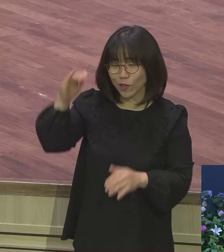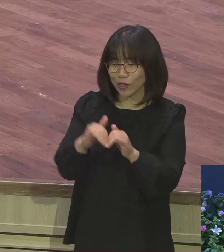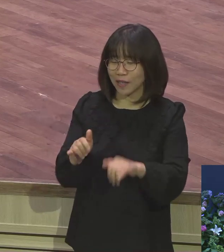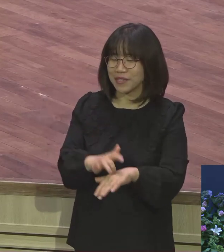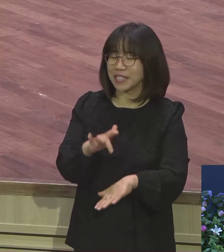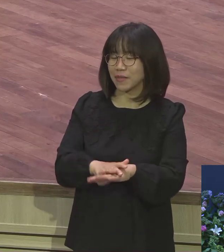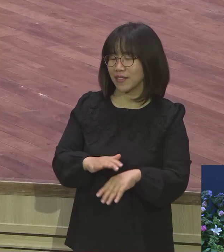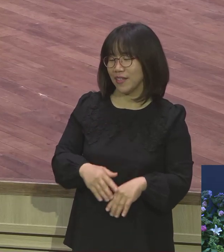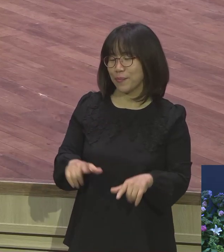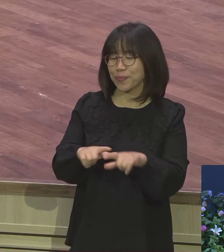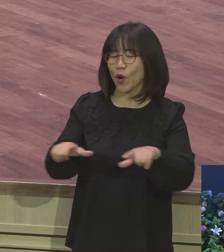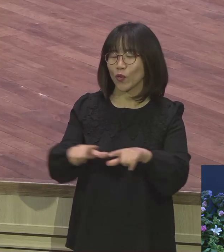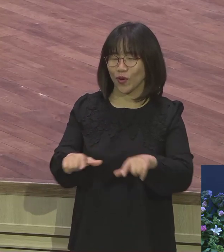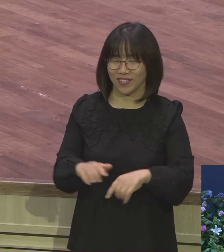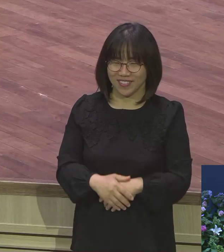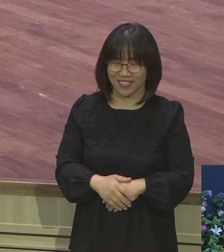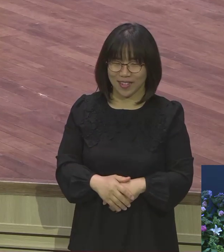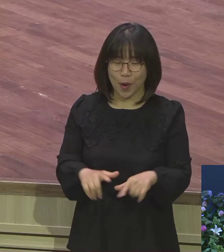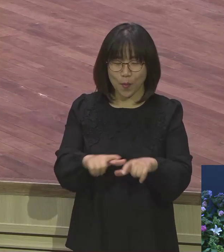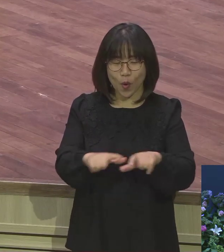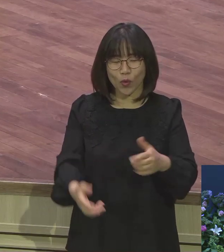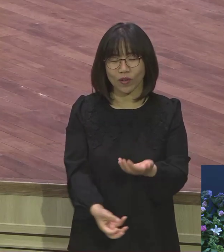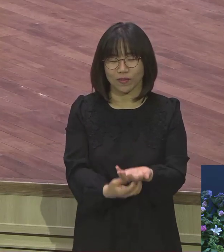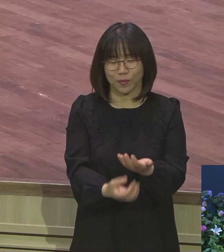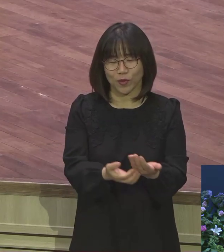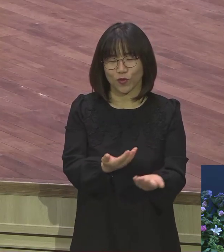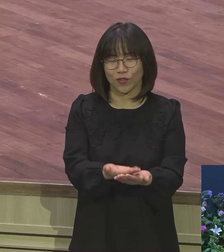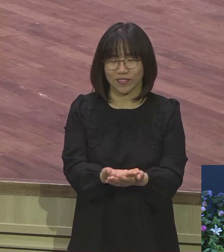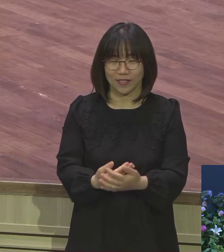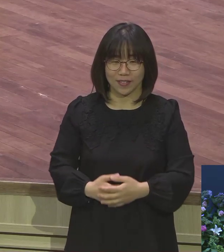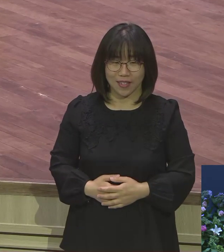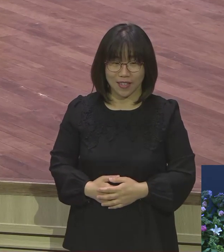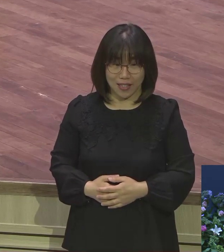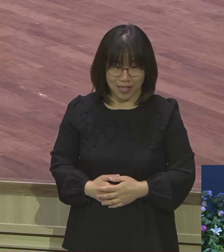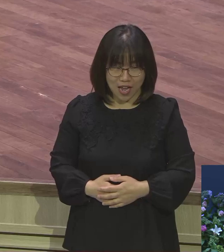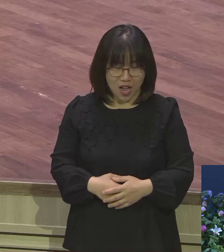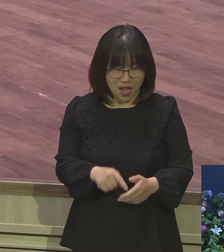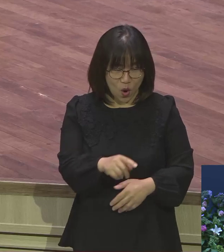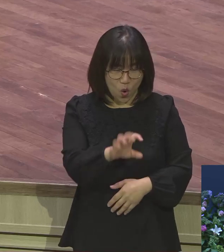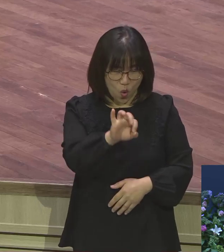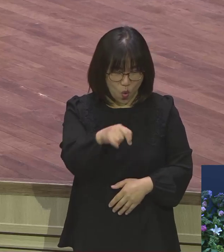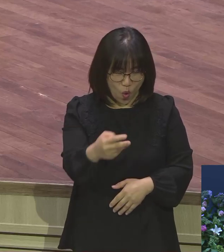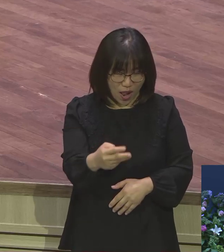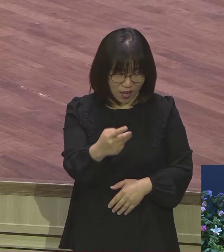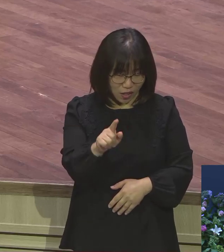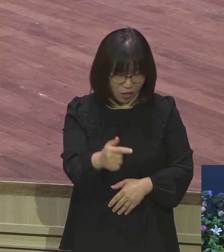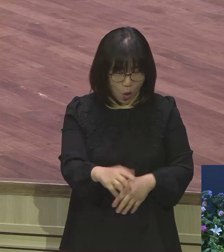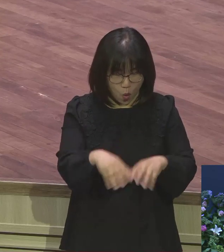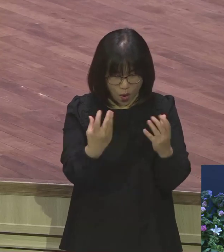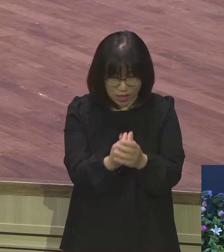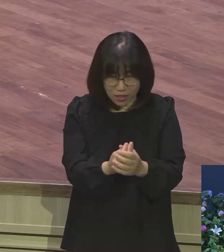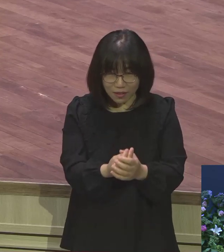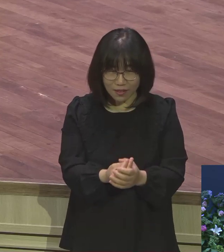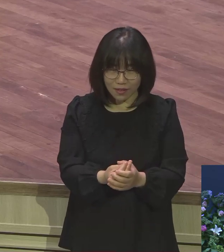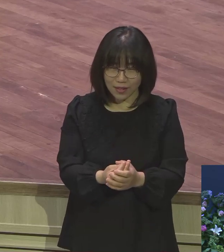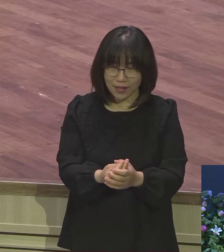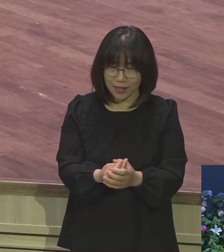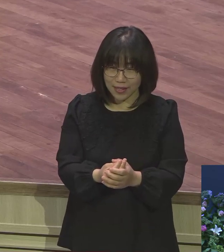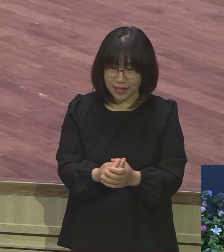미디움은 이제 보통으로 해주세요. 이런 뜻인데 웰더는 완전히 구워주세요. 웰더는 그냥 살짝 구워주세요.